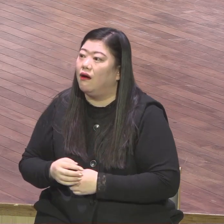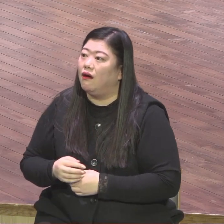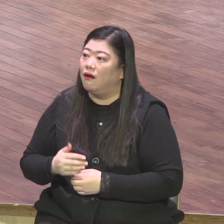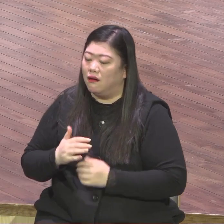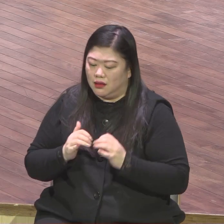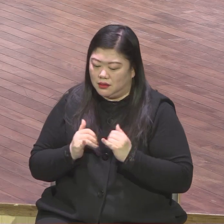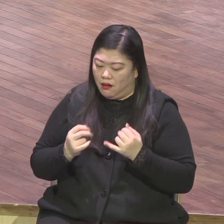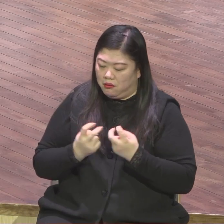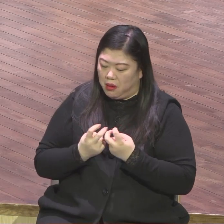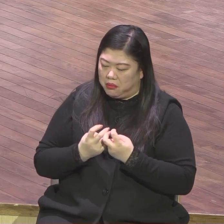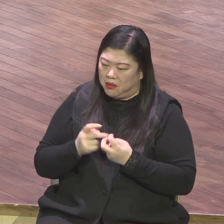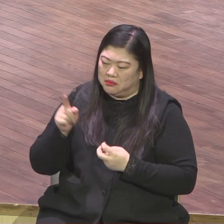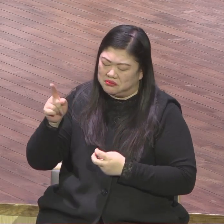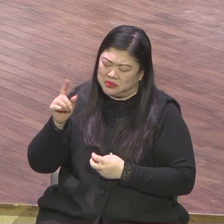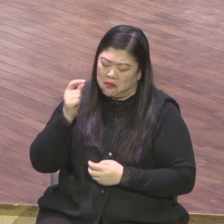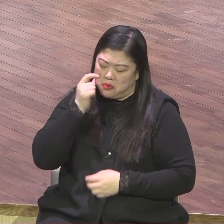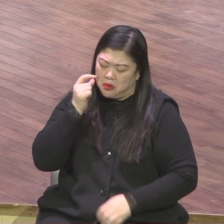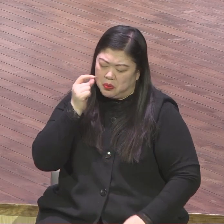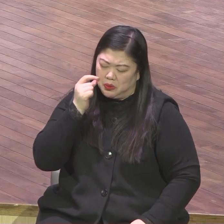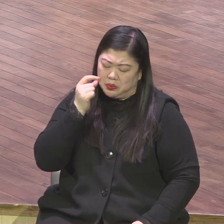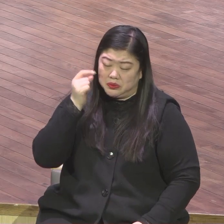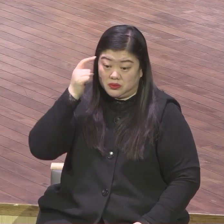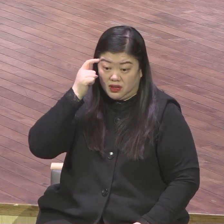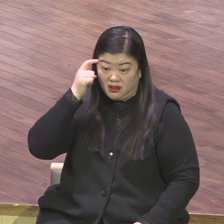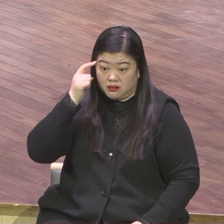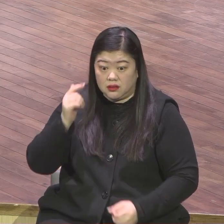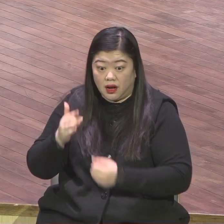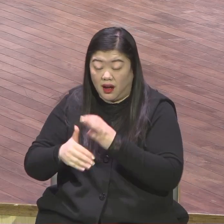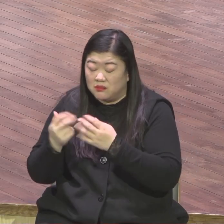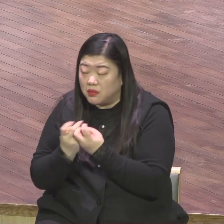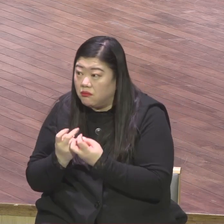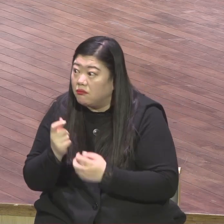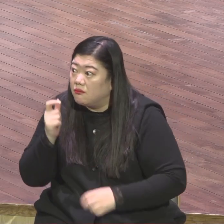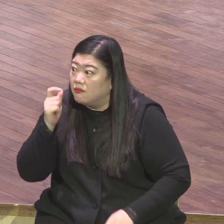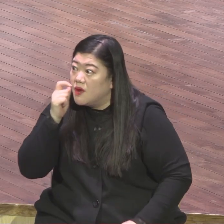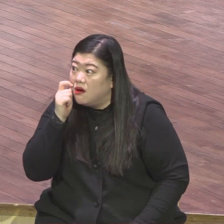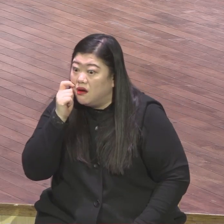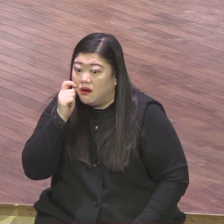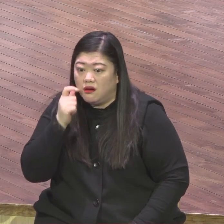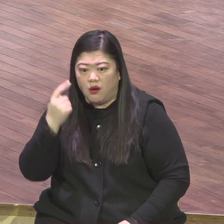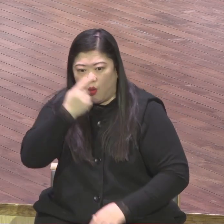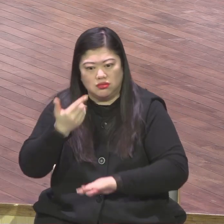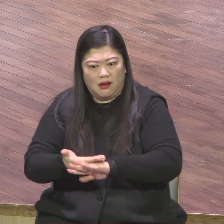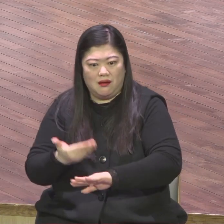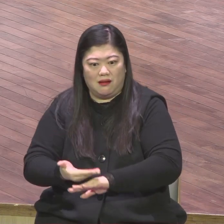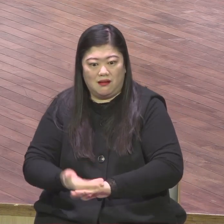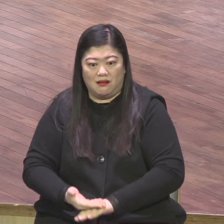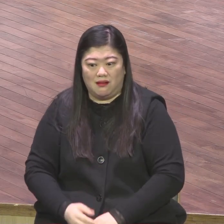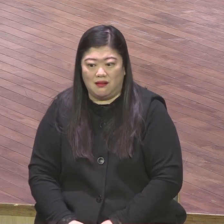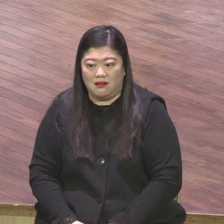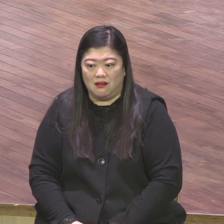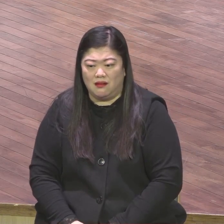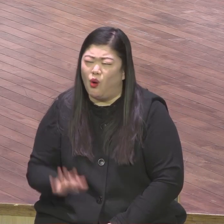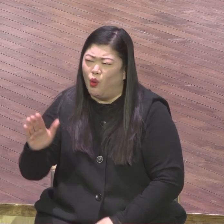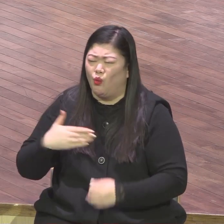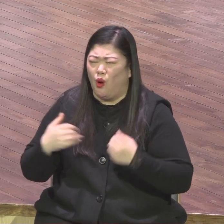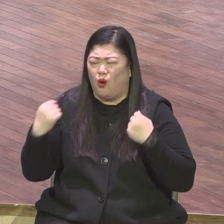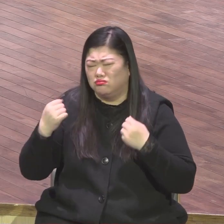지금 우리가 간절한 어떻게 살 거예요 무슨 이삼짤 보고만 합니까 돈이 없는데 건강이 없는데 뭐